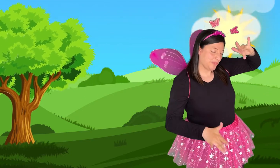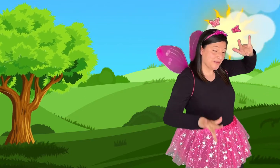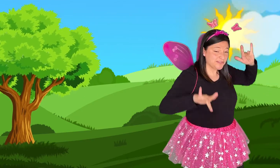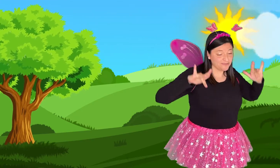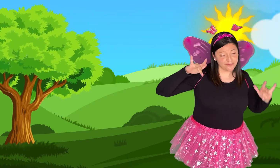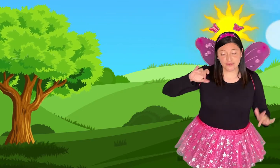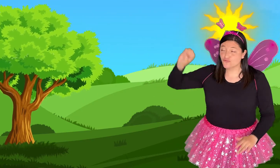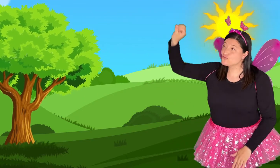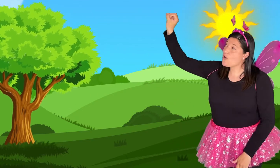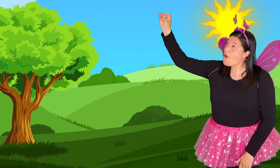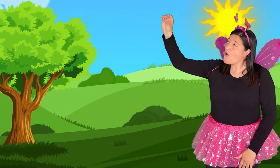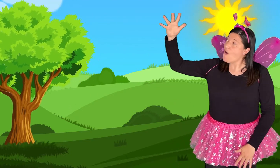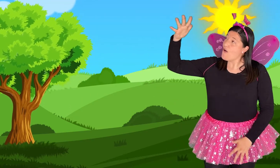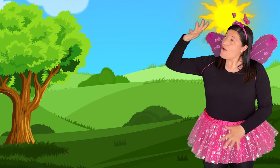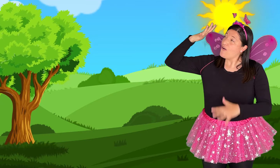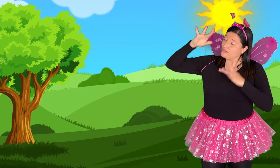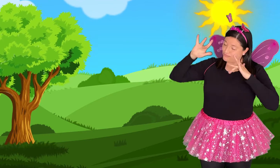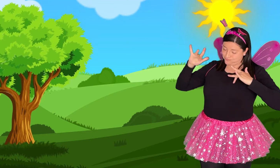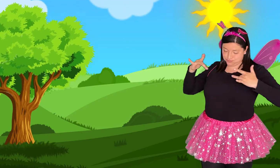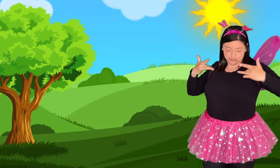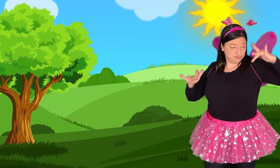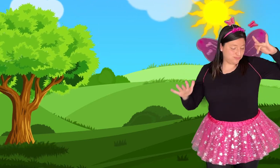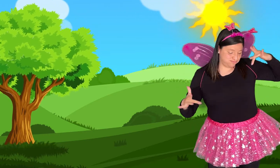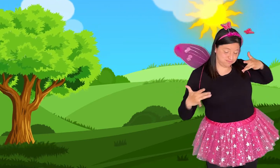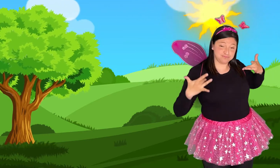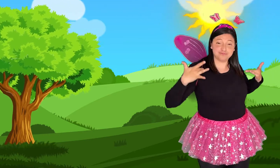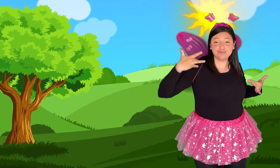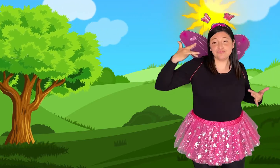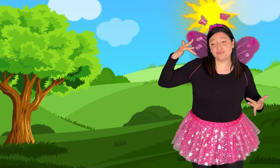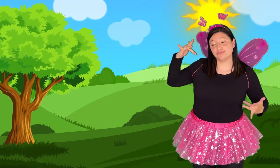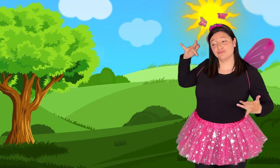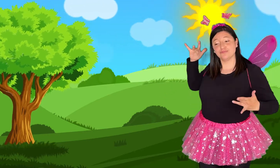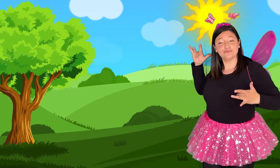vives